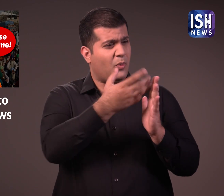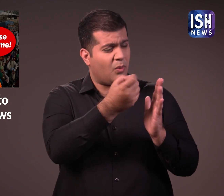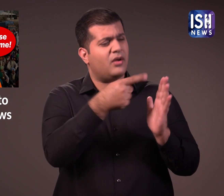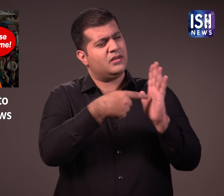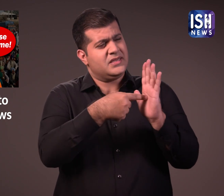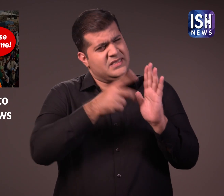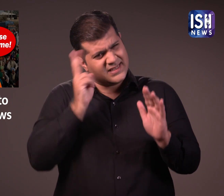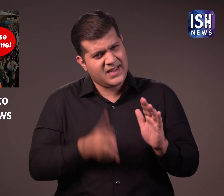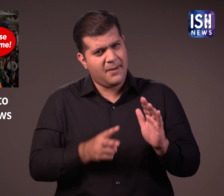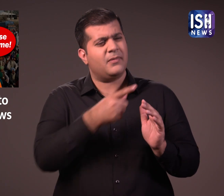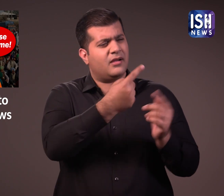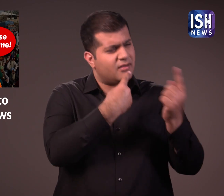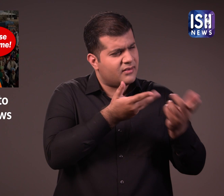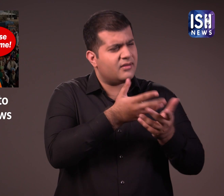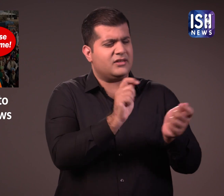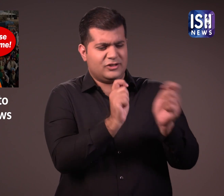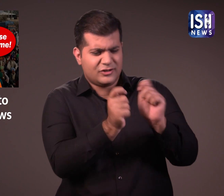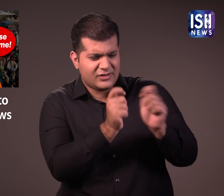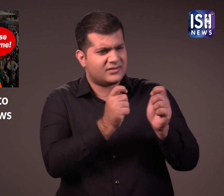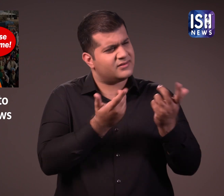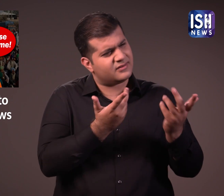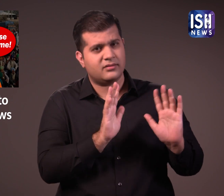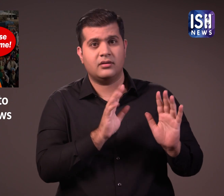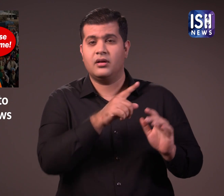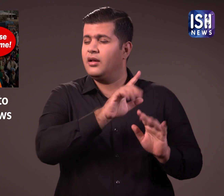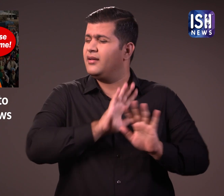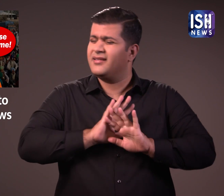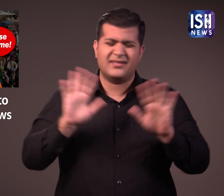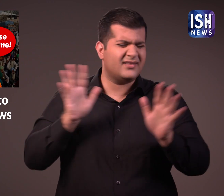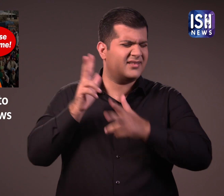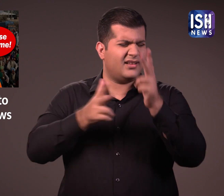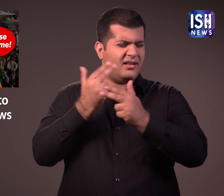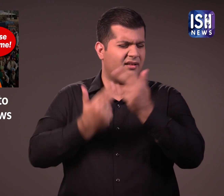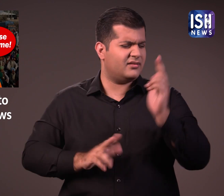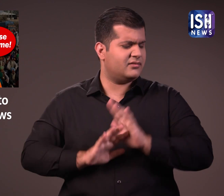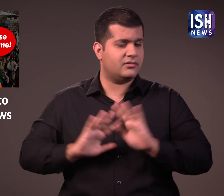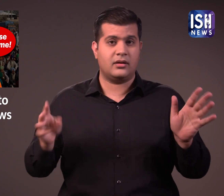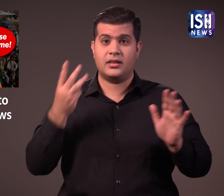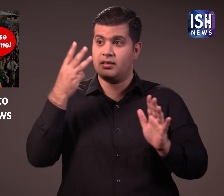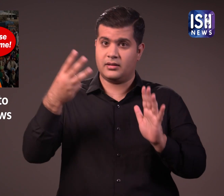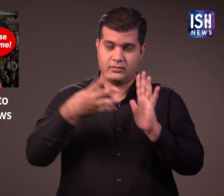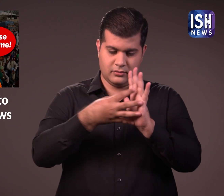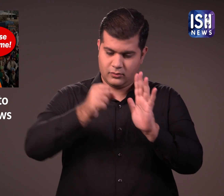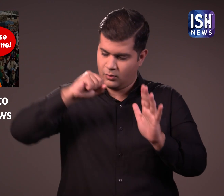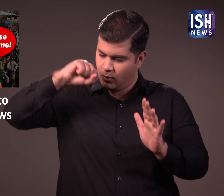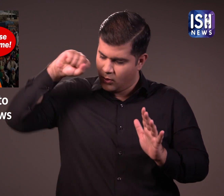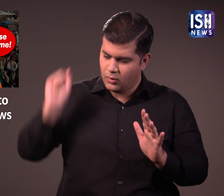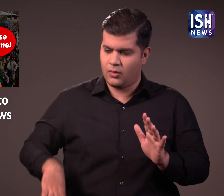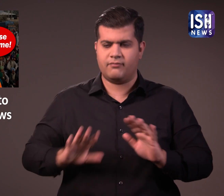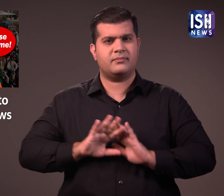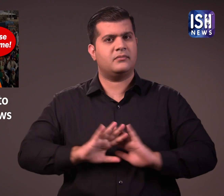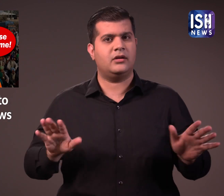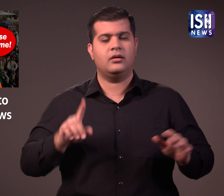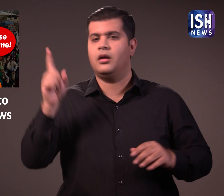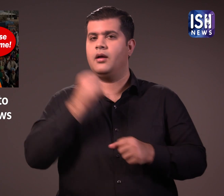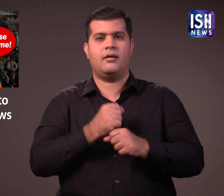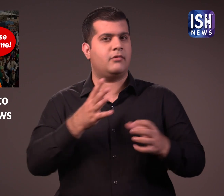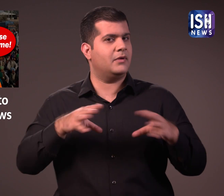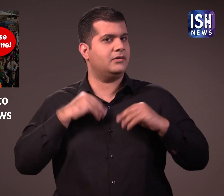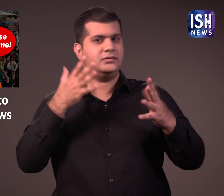के लिए सहमत थे लेकिन अधिनियमों को निरस्ट करने से इंकार कर दिया किसान ने संचोधनों से इंकार कर दिया और कानूनों को रद करने की मांग